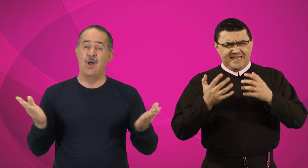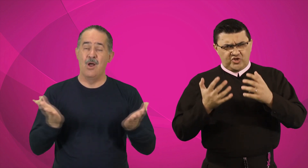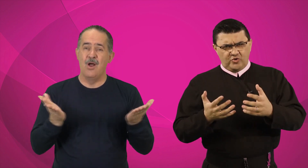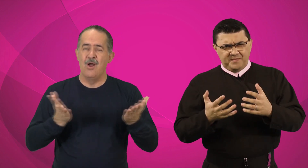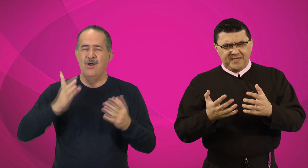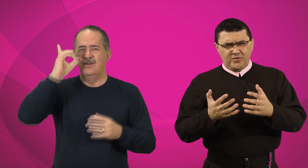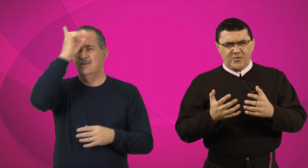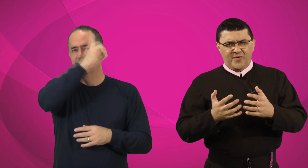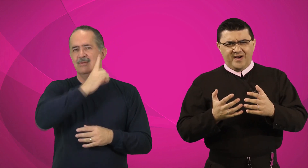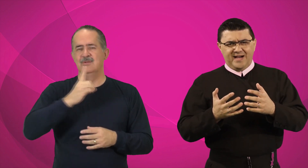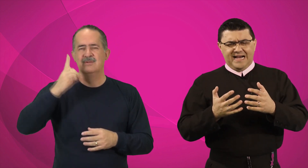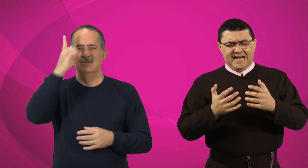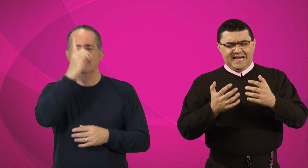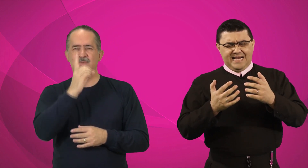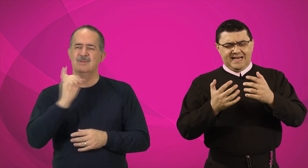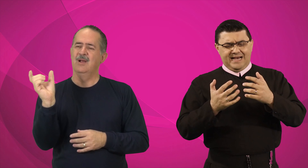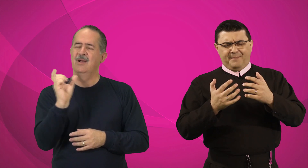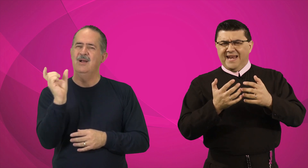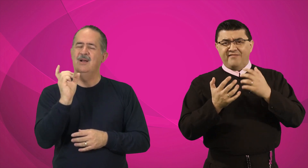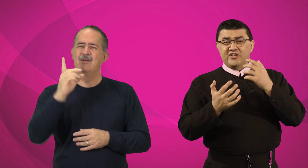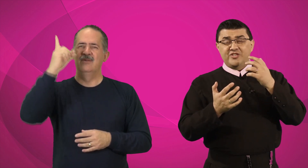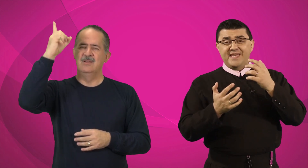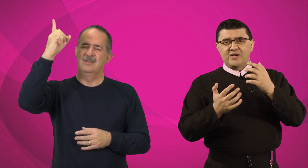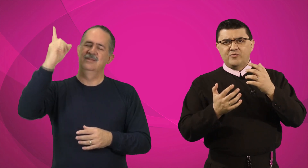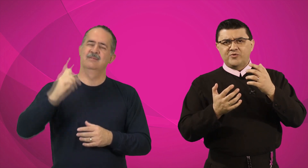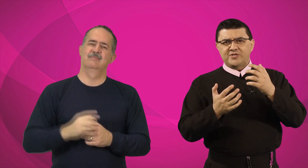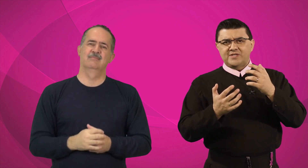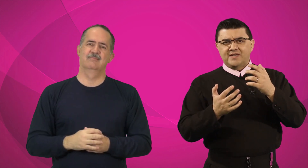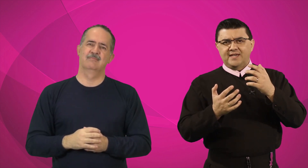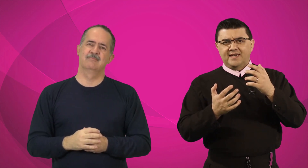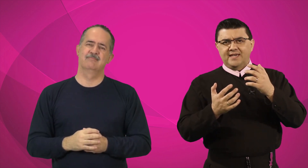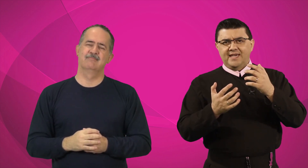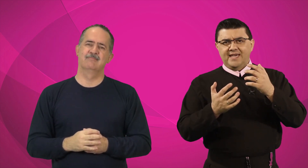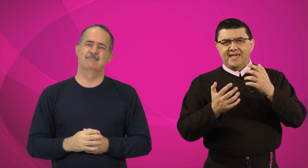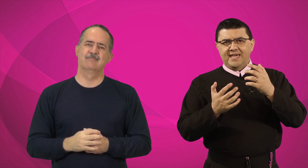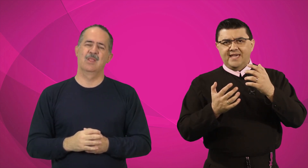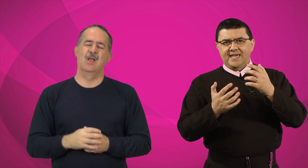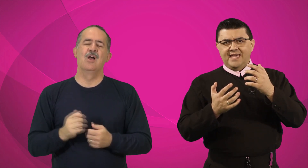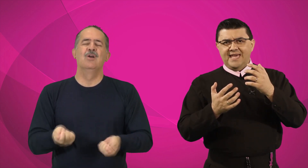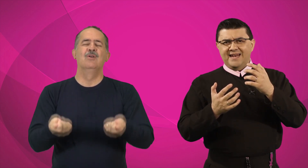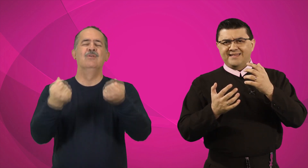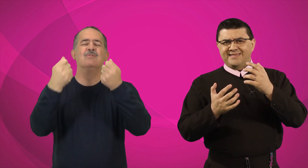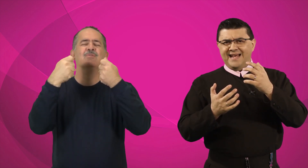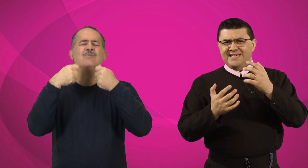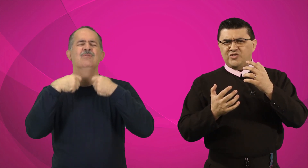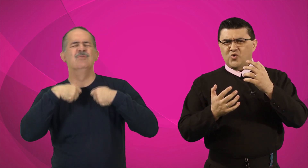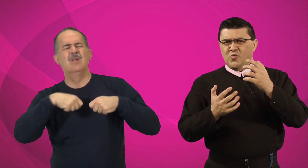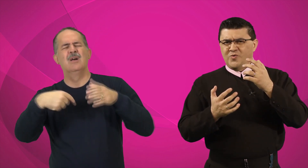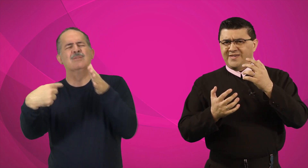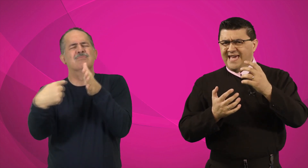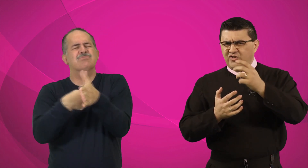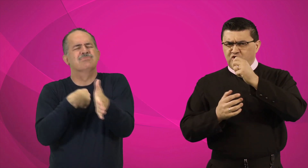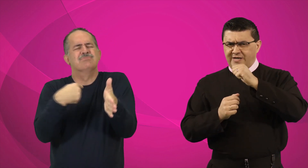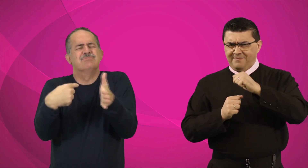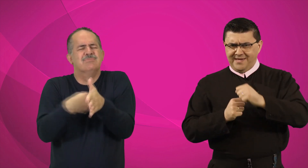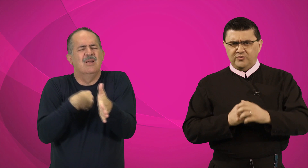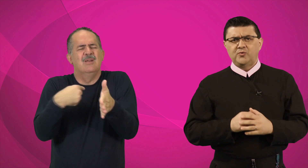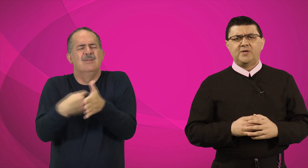Neste domingo, a palavra de Deus, ela traz um questionamento